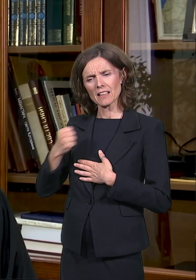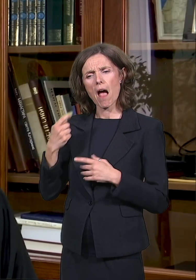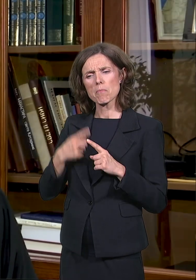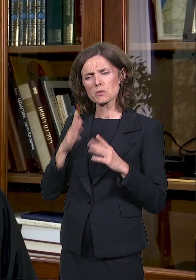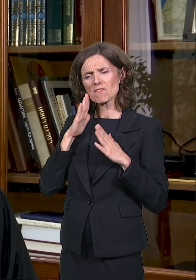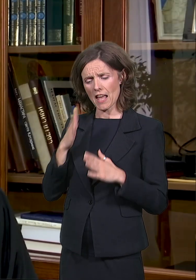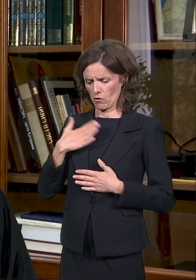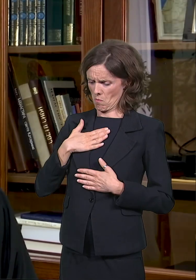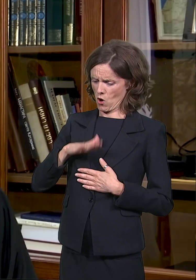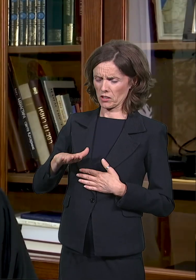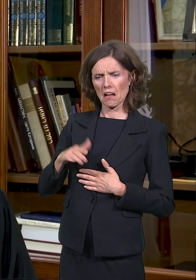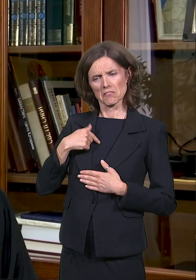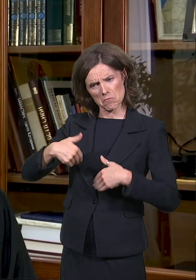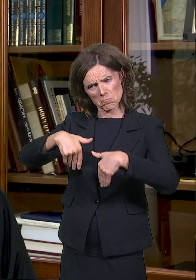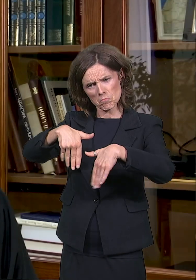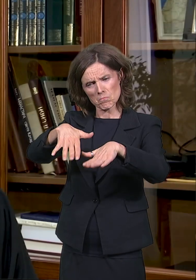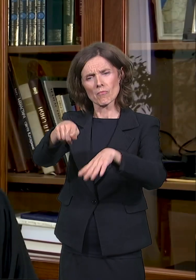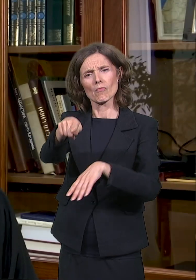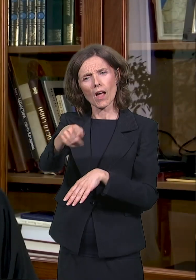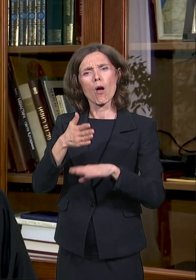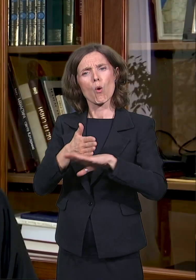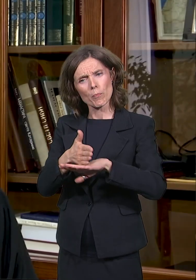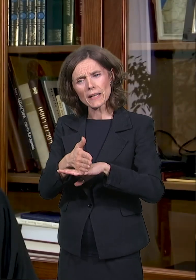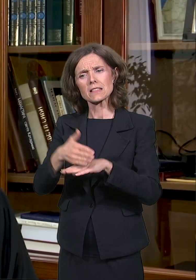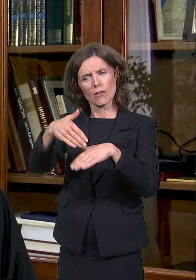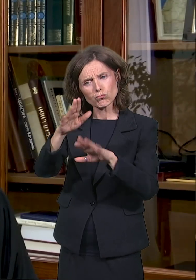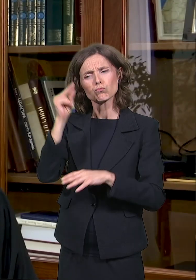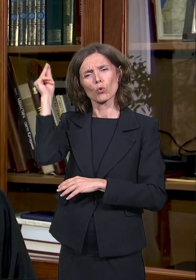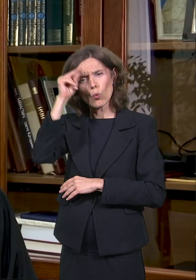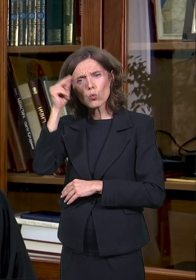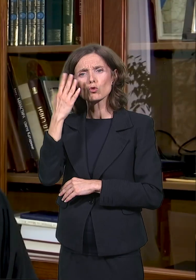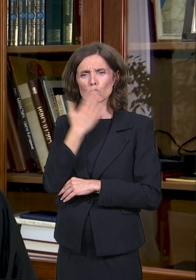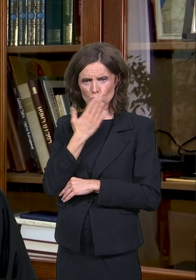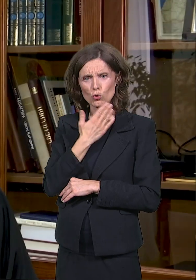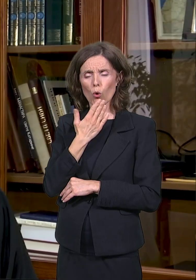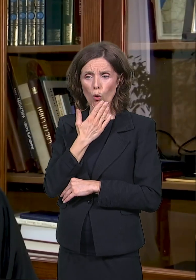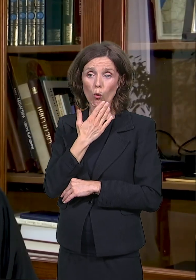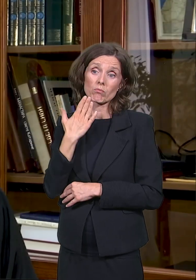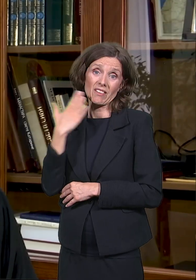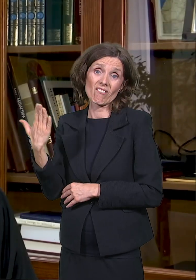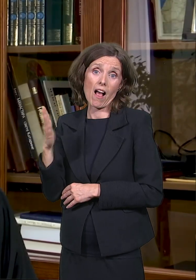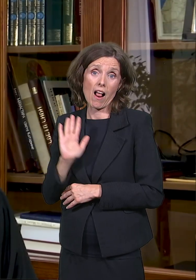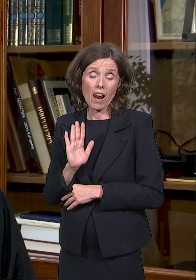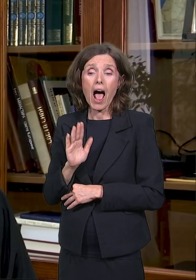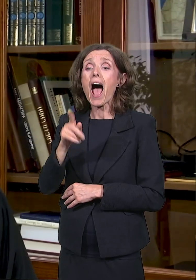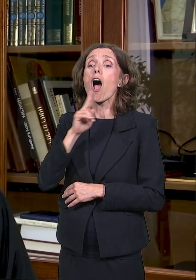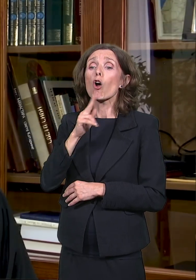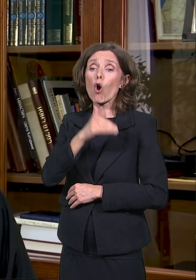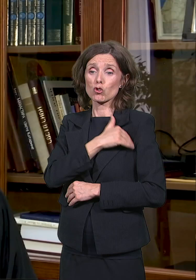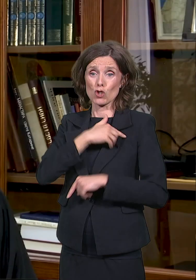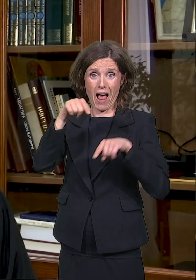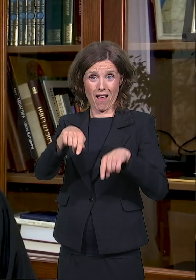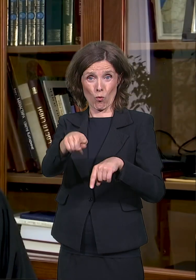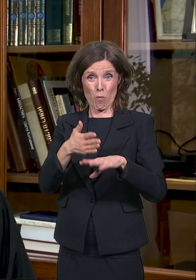svoju decu, da ovde uče, oni ovde imaju i izvesne olakšice. Imamo dosta dobrotvora,